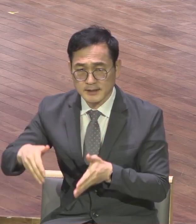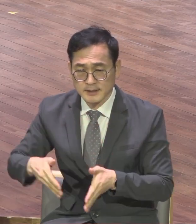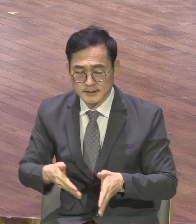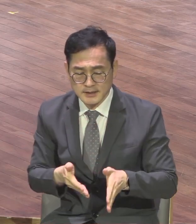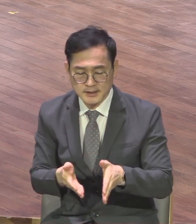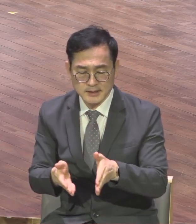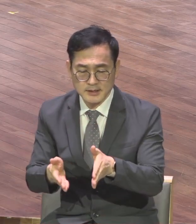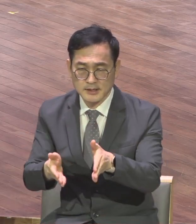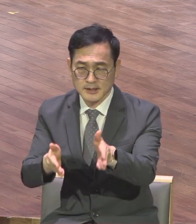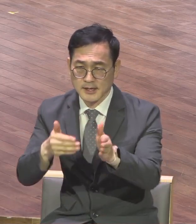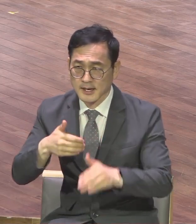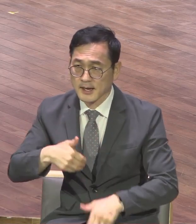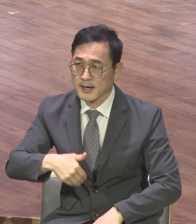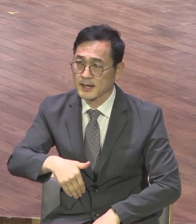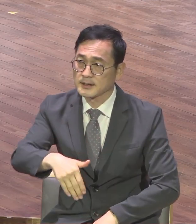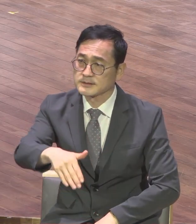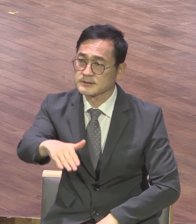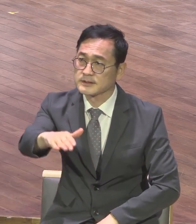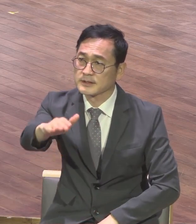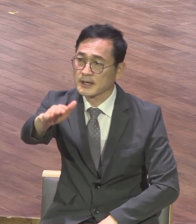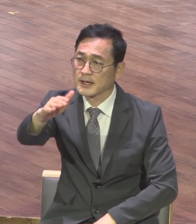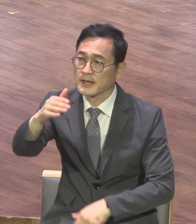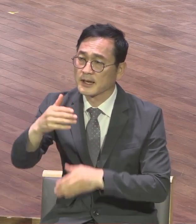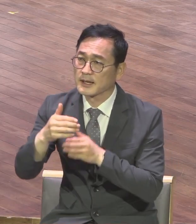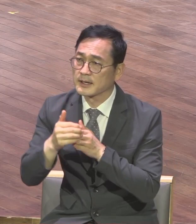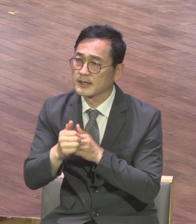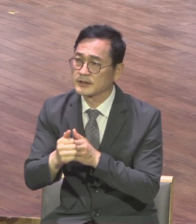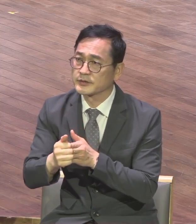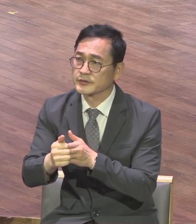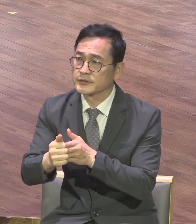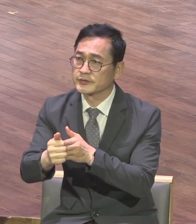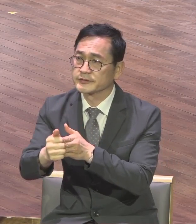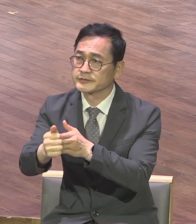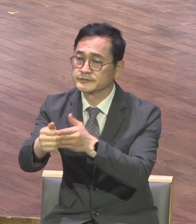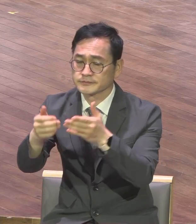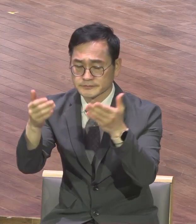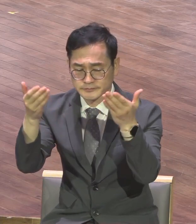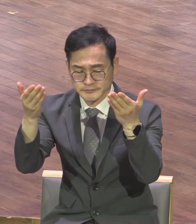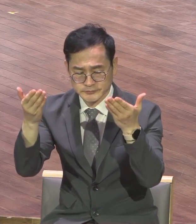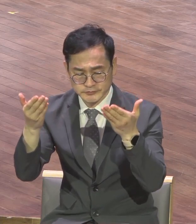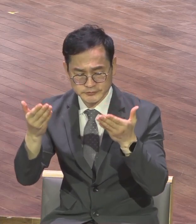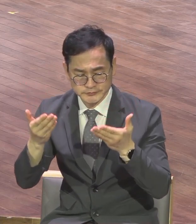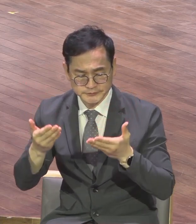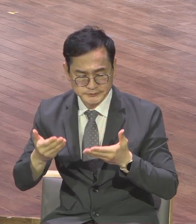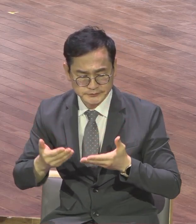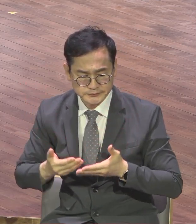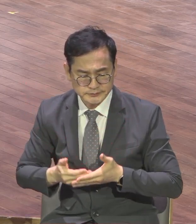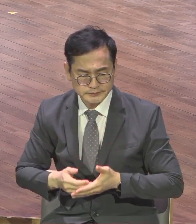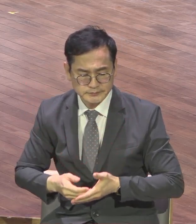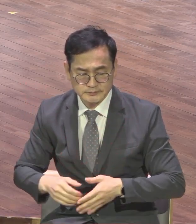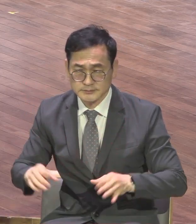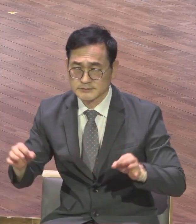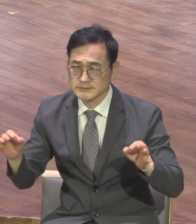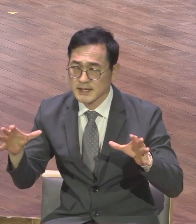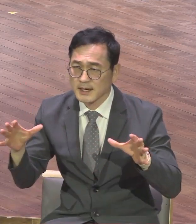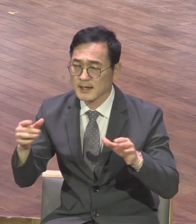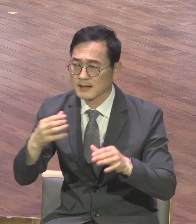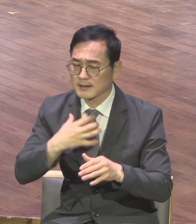의해 가게 하시니 생신의 빛받에